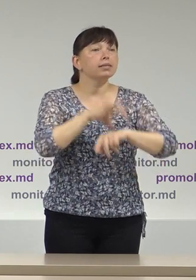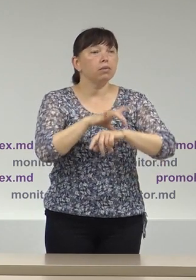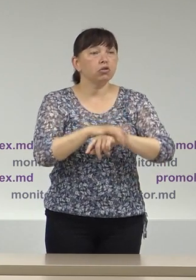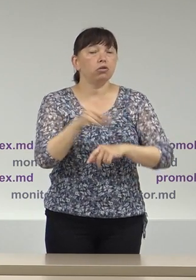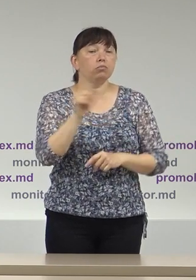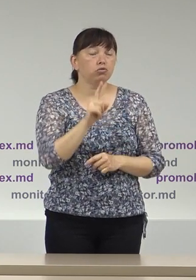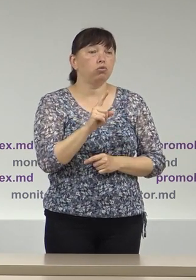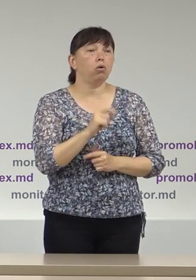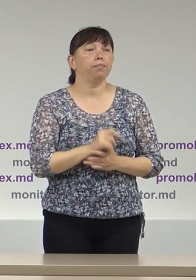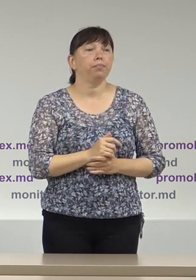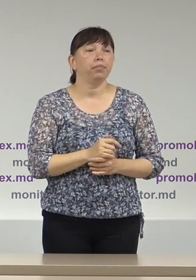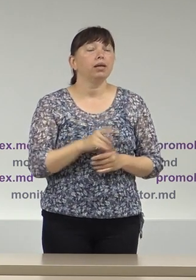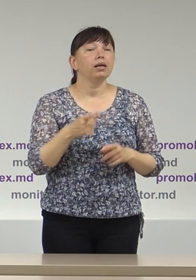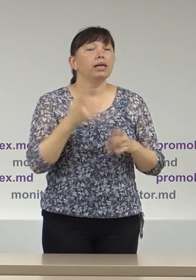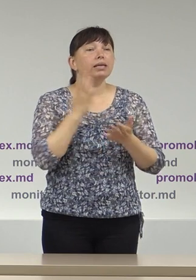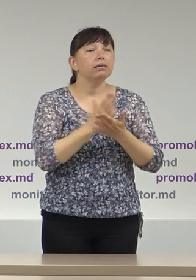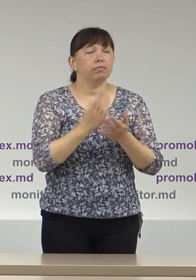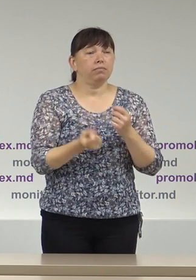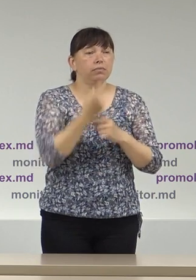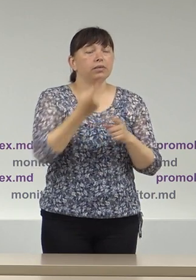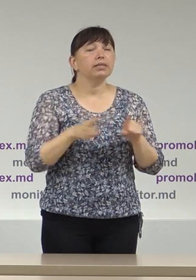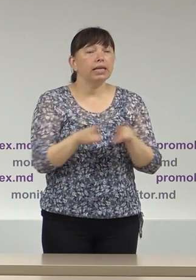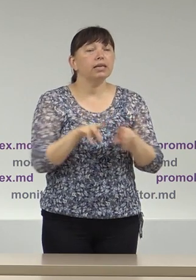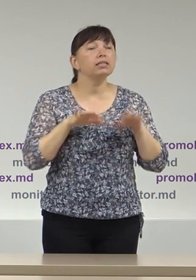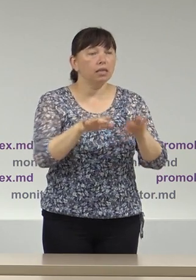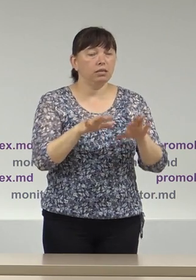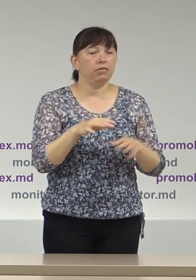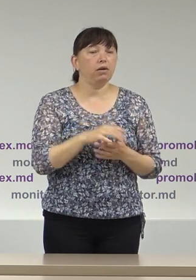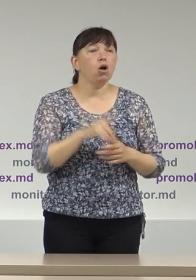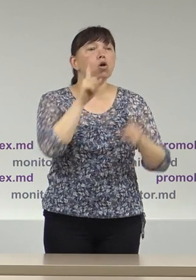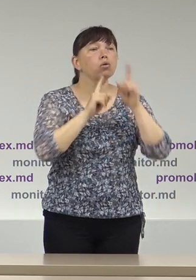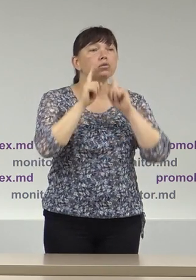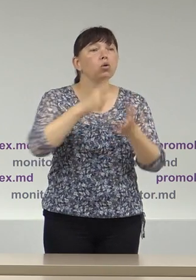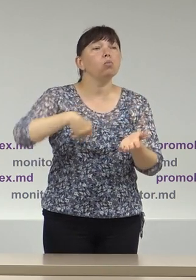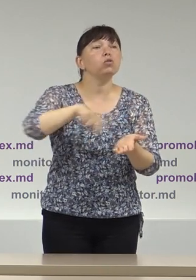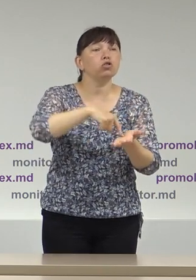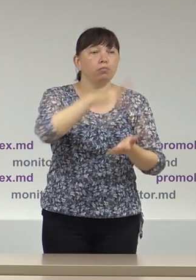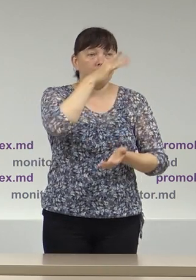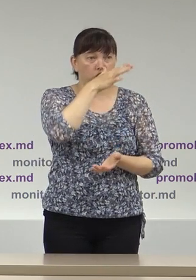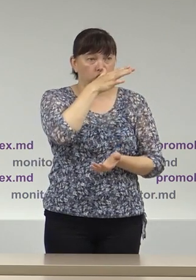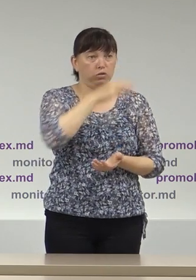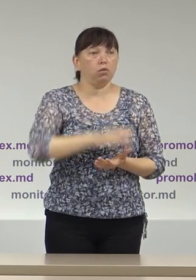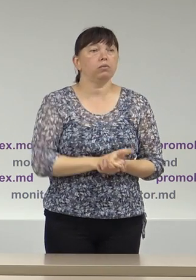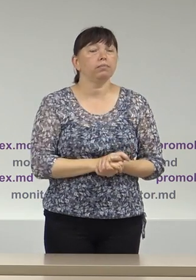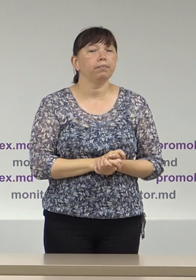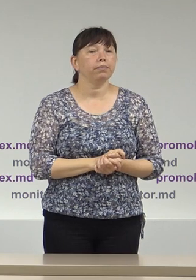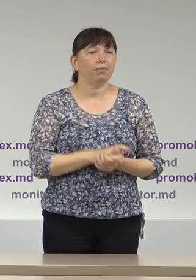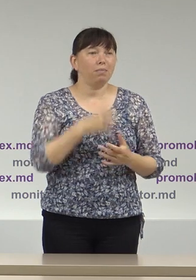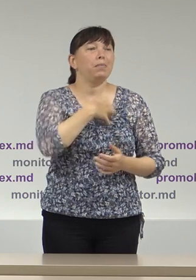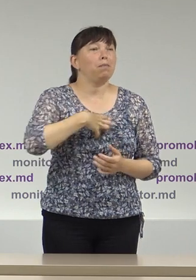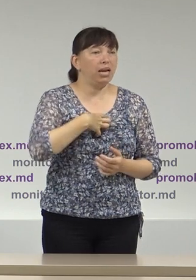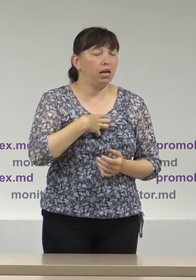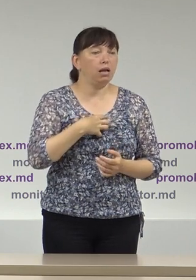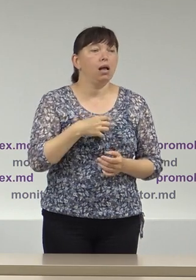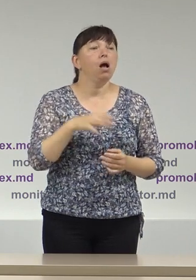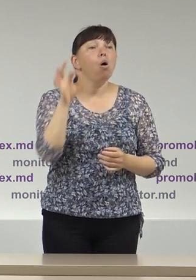cu privire la acțiunile întreprinse de Consiliul Municipal Chișinău și anume este vorba